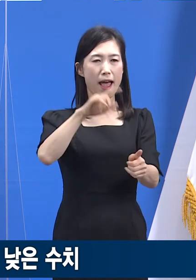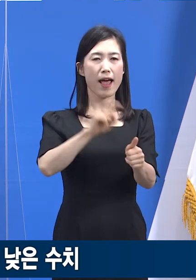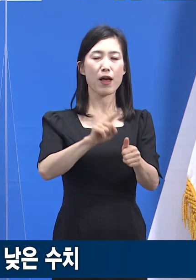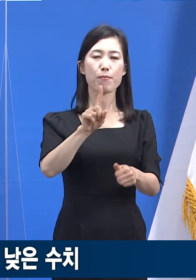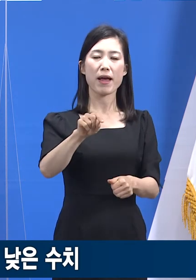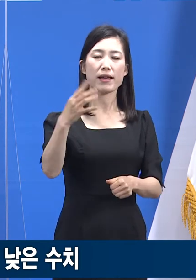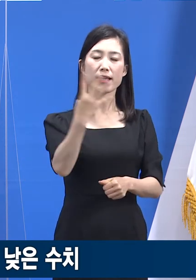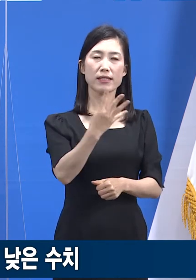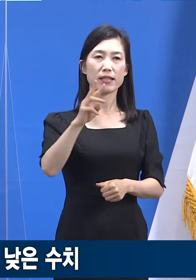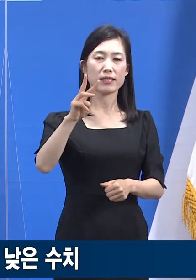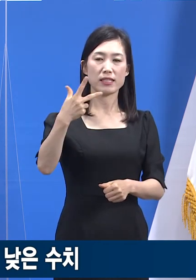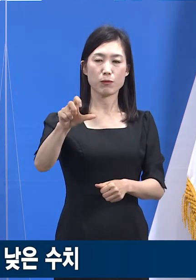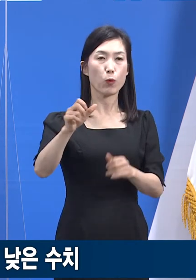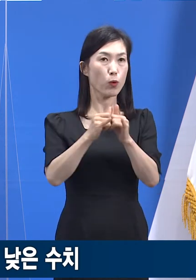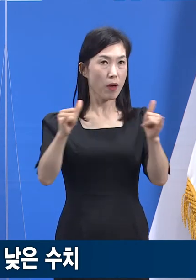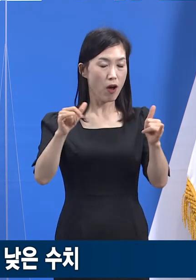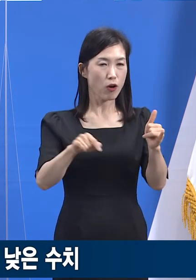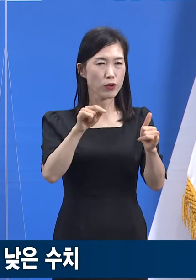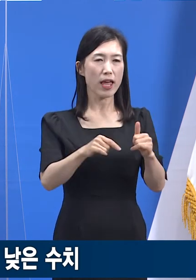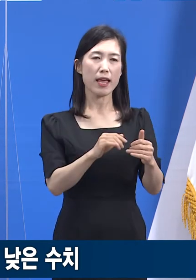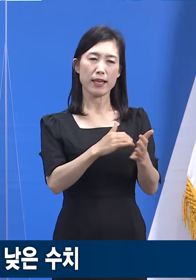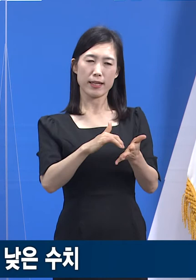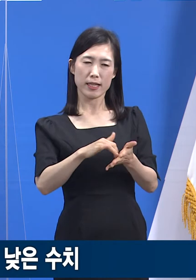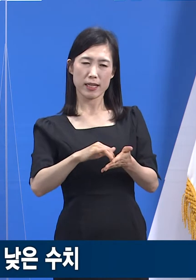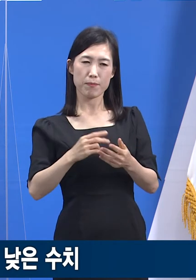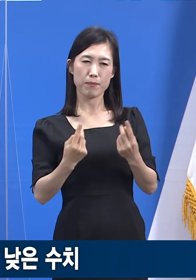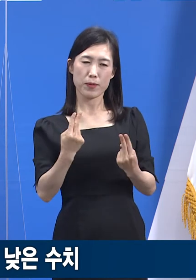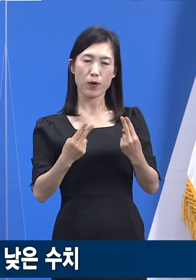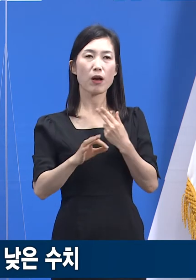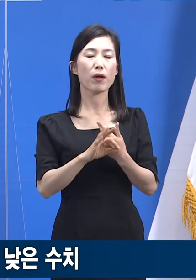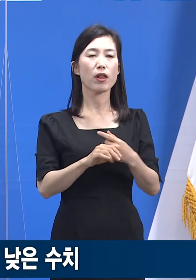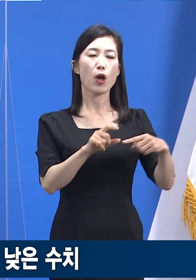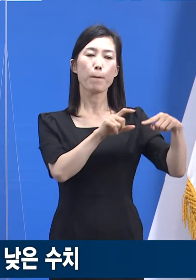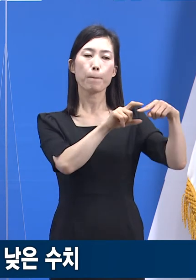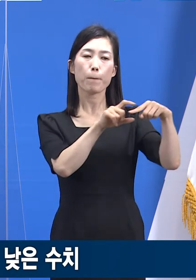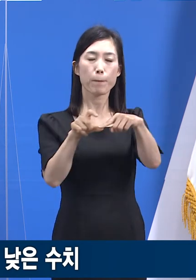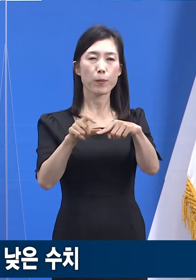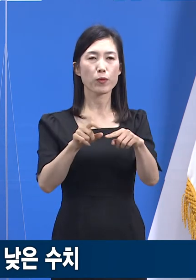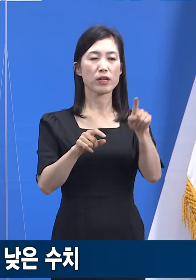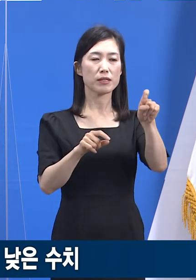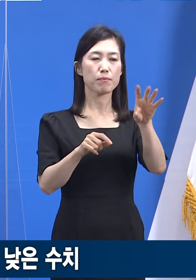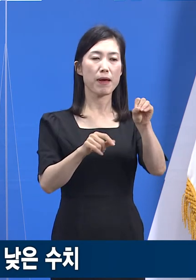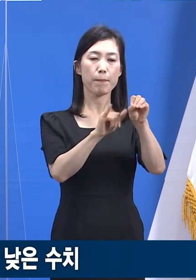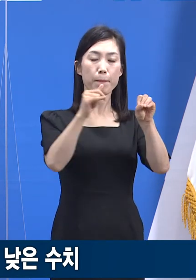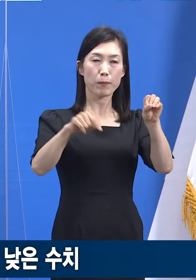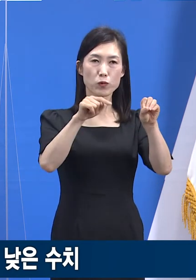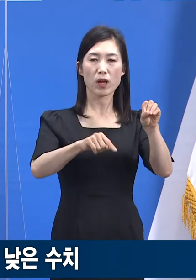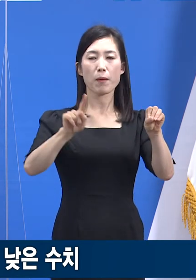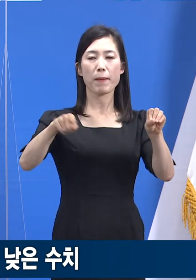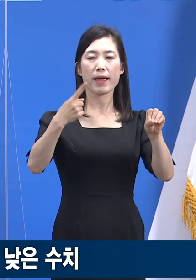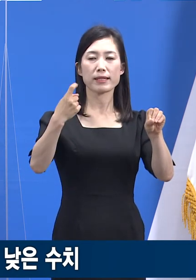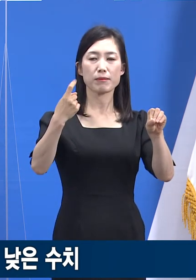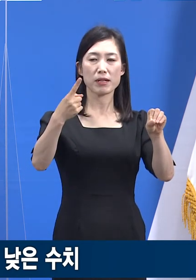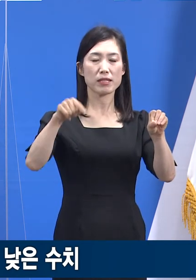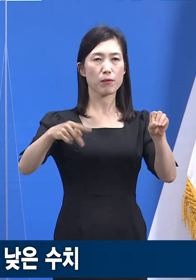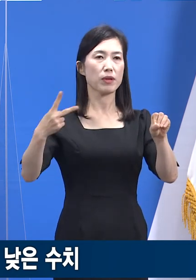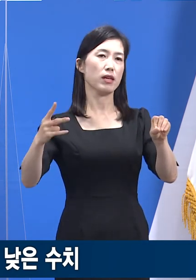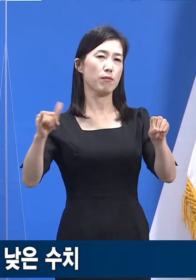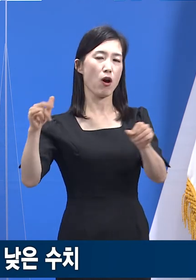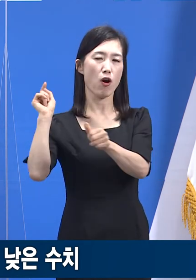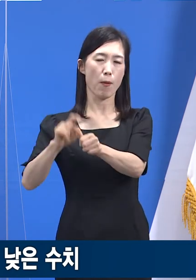,735명을 인구 비례로 계산하면 평균 값은 인구 10만 명당 111.2명